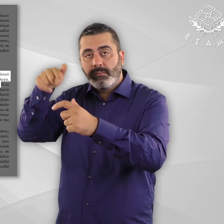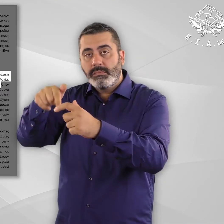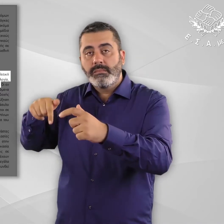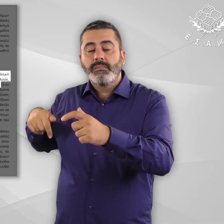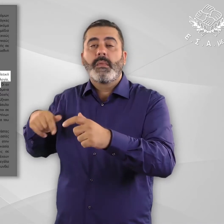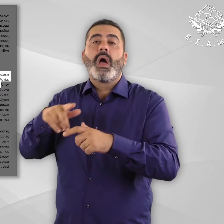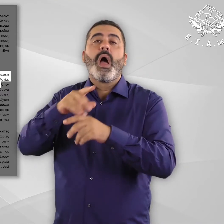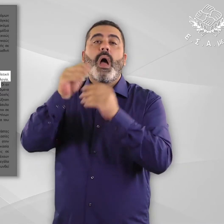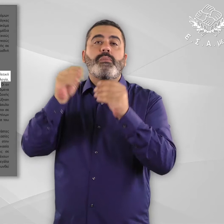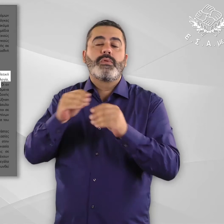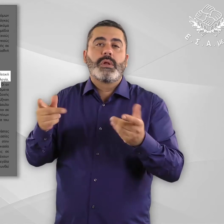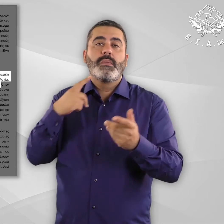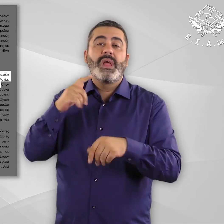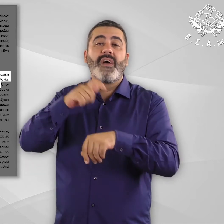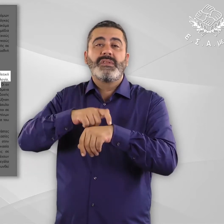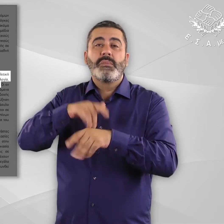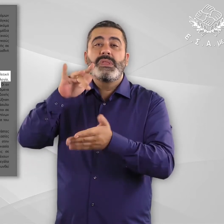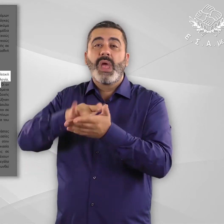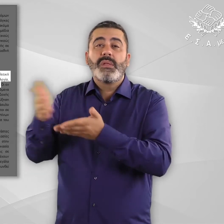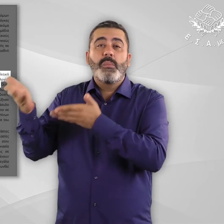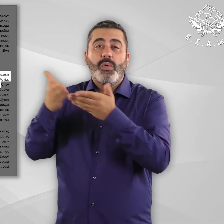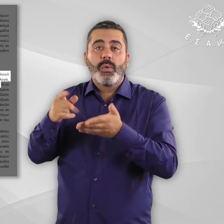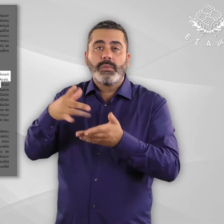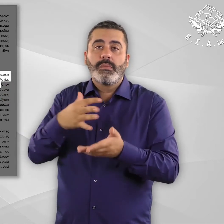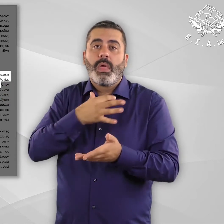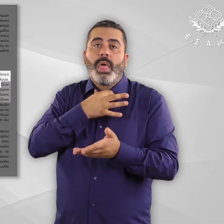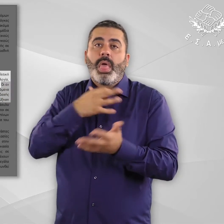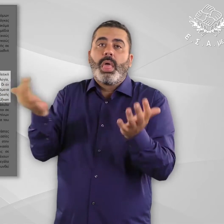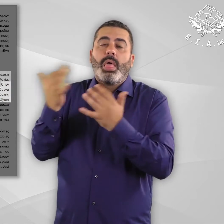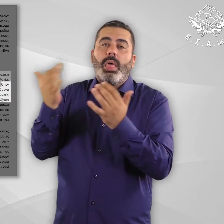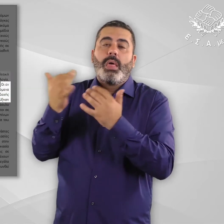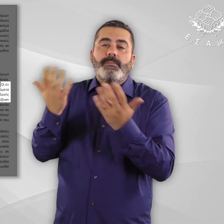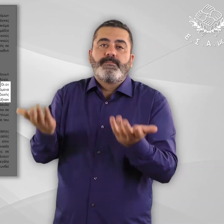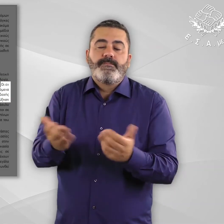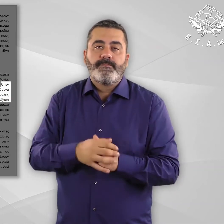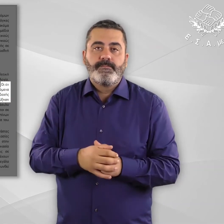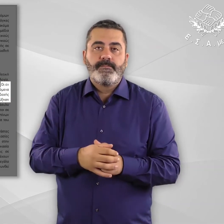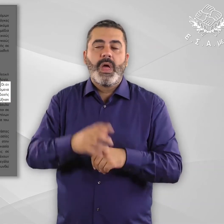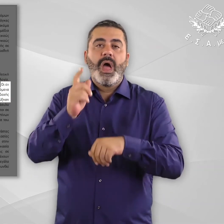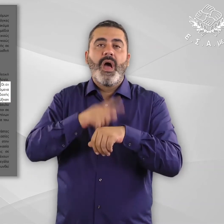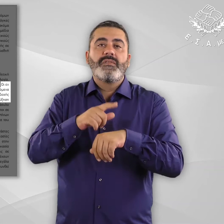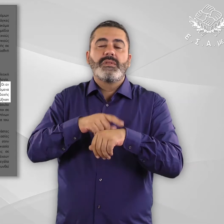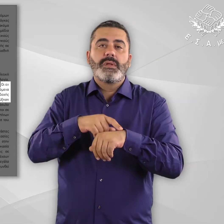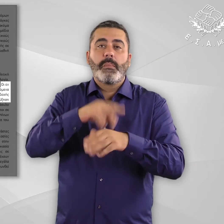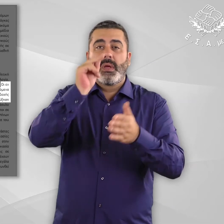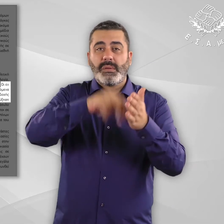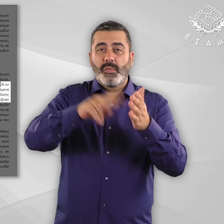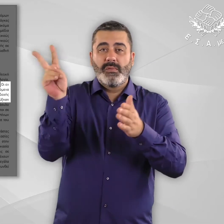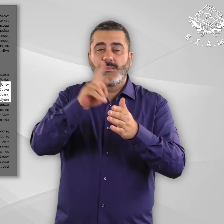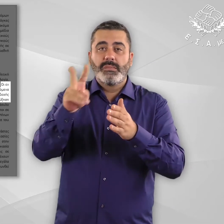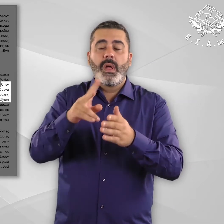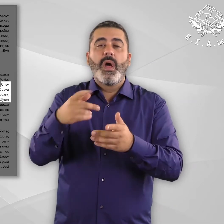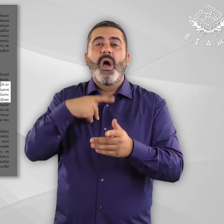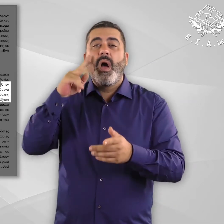κοινή ομολογία οδηγήσει τα ΚΙΤ σε συνθήκες συνοστισμού και ασφυξίας. Οι εν λόγου συνθήκες έχουν οδηγήσει στα δραματικά